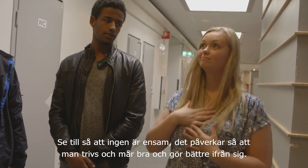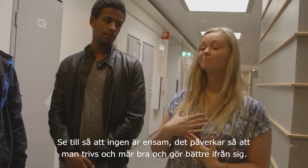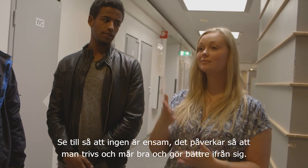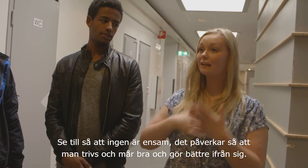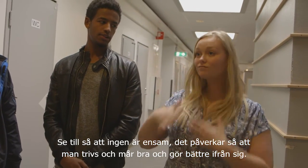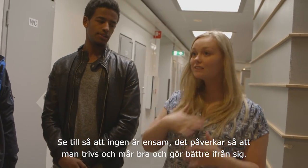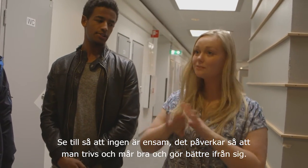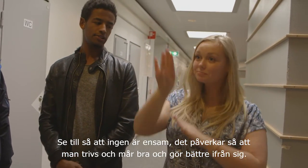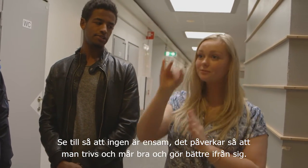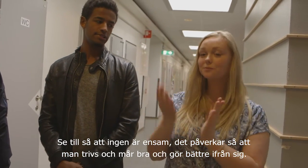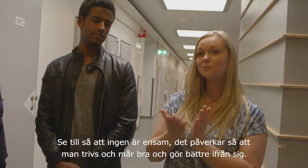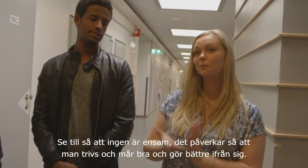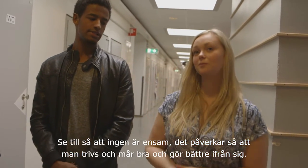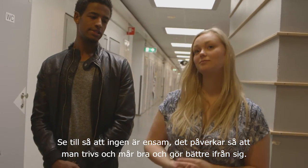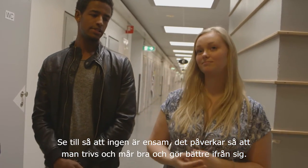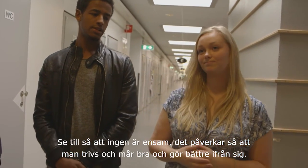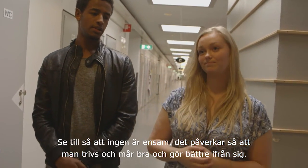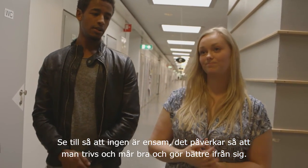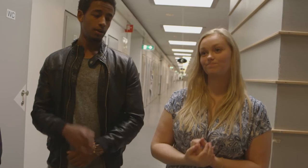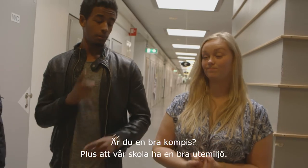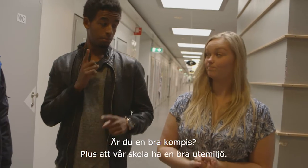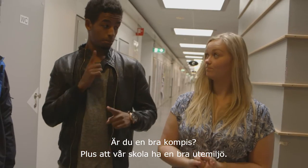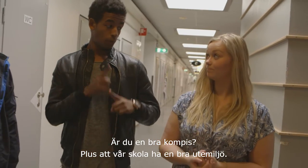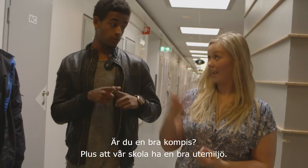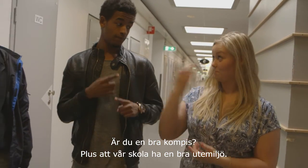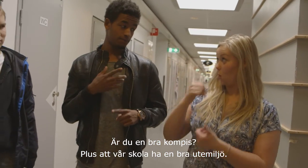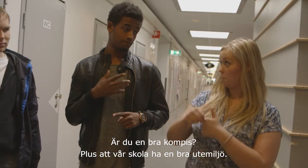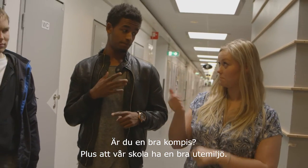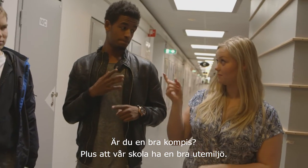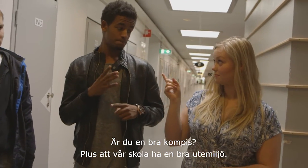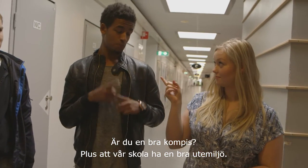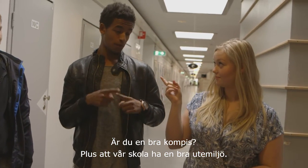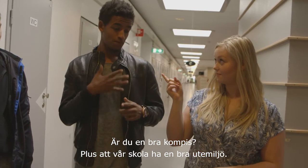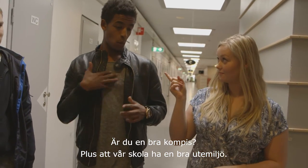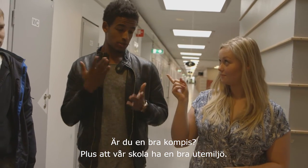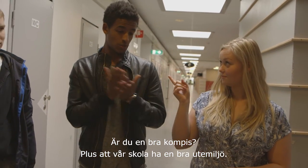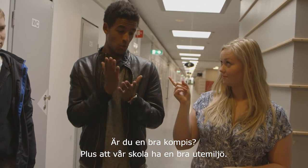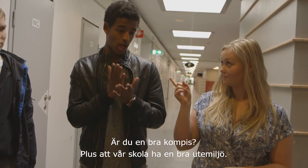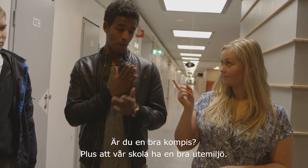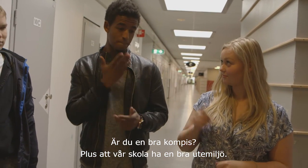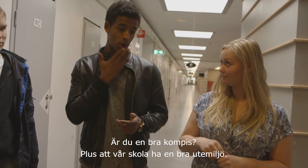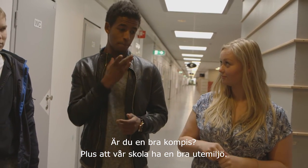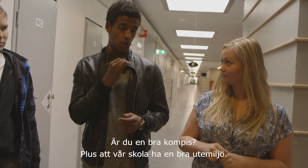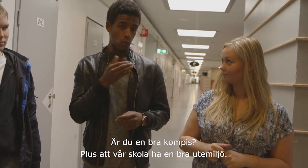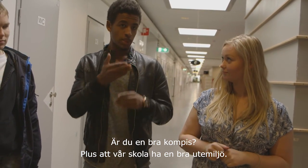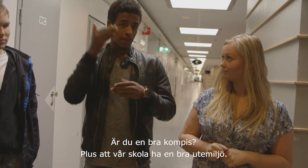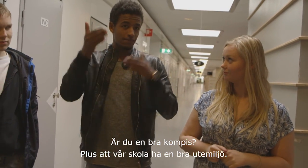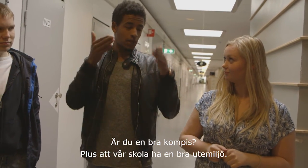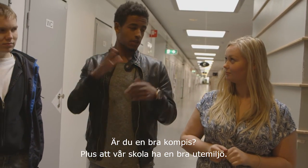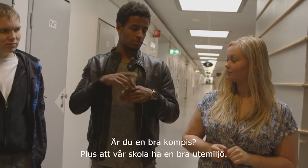att man trivs i skolan. Då presterar man bättre. Är du en bra kompis? Plus att våran skola har en bra miljö utanför.